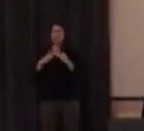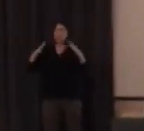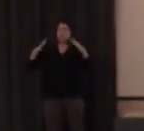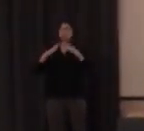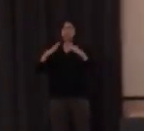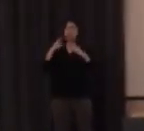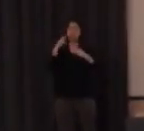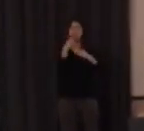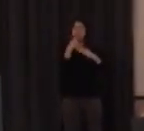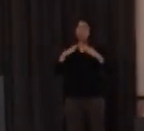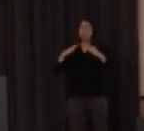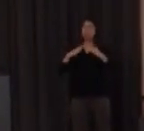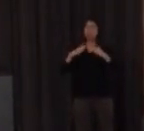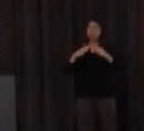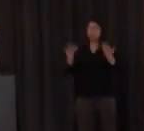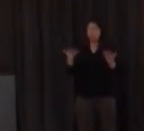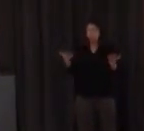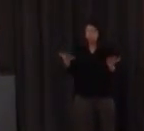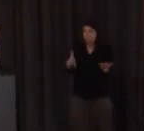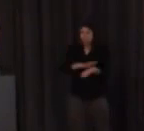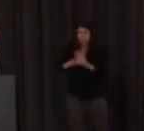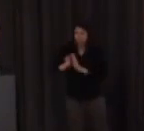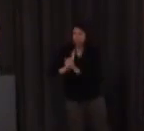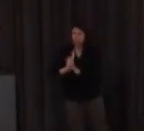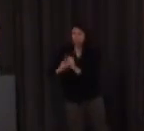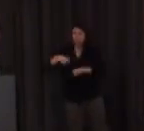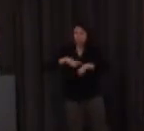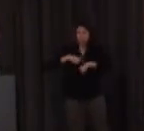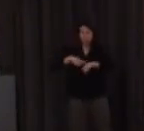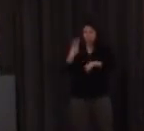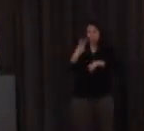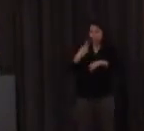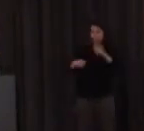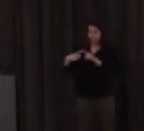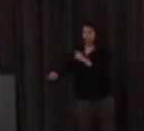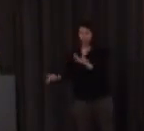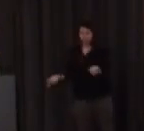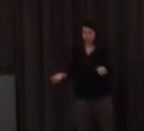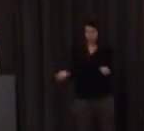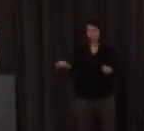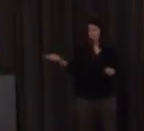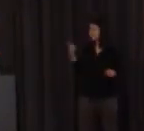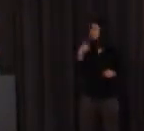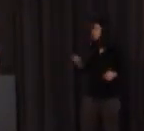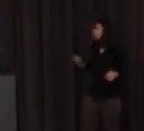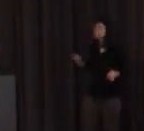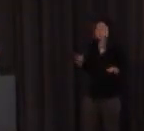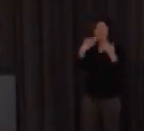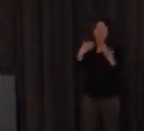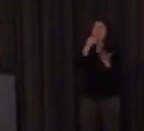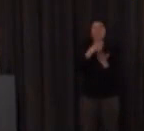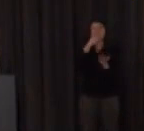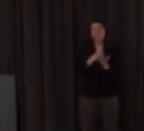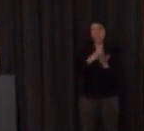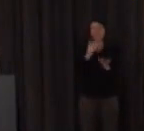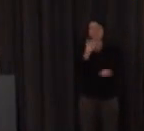recoger eso si no se pueden describir? a través de marcas léxicas ha de ser yo le puedo decir a